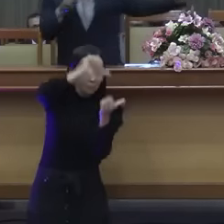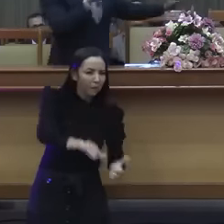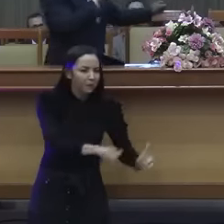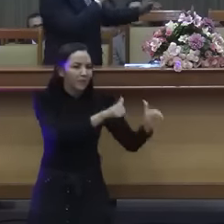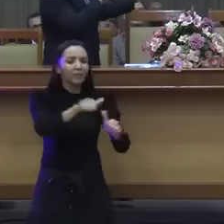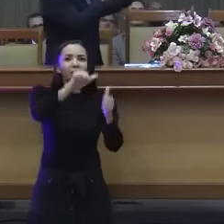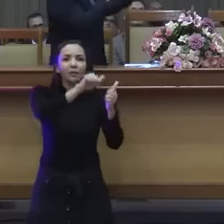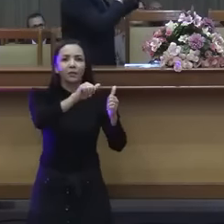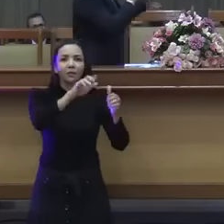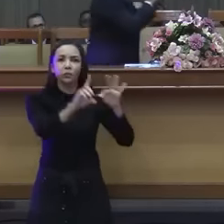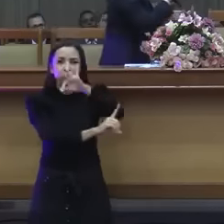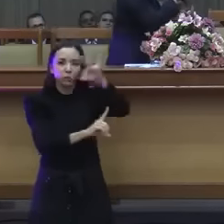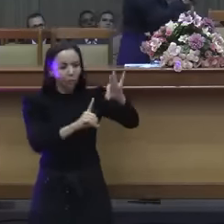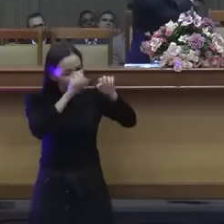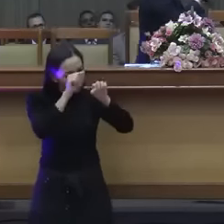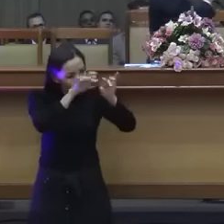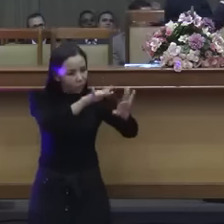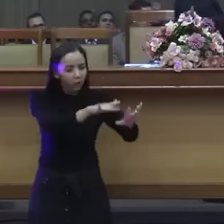assentados